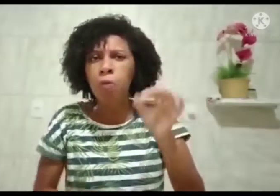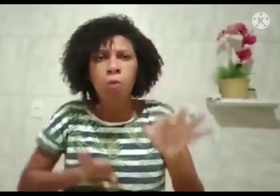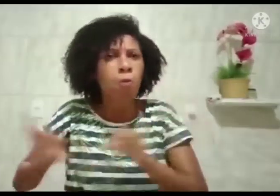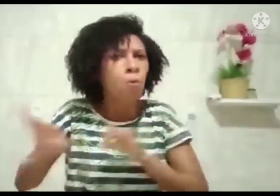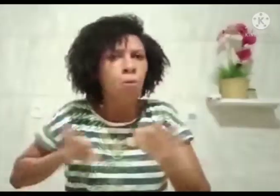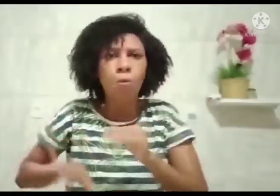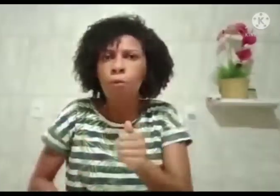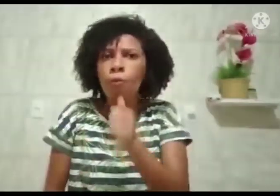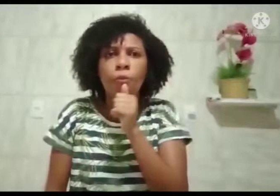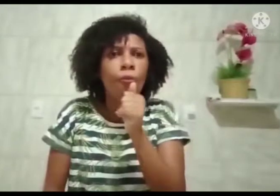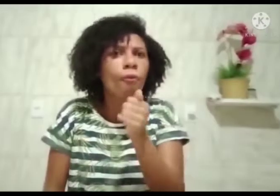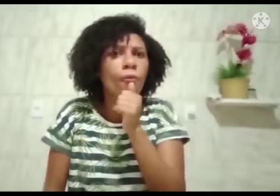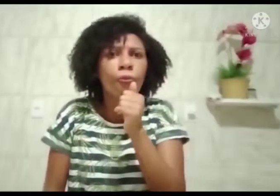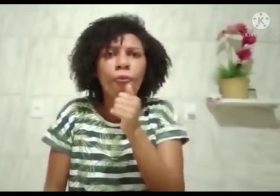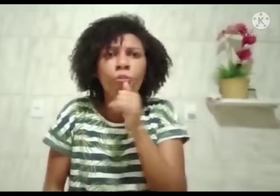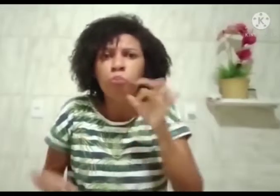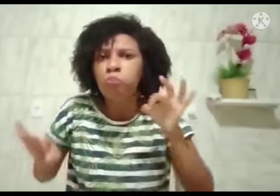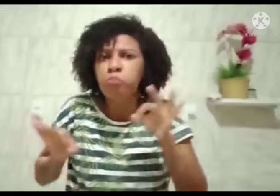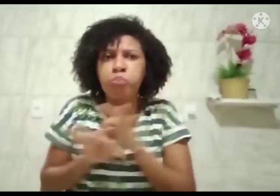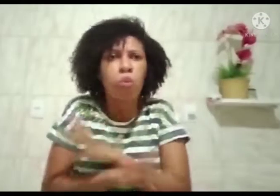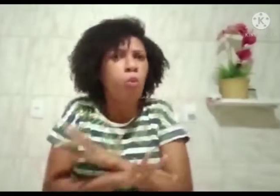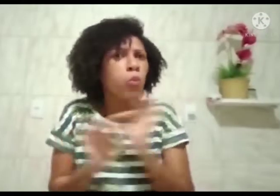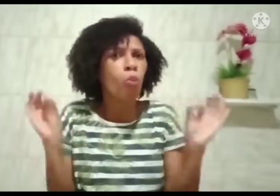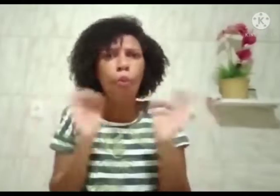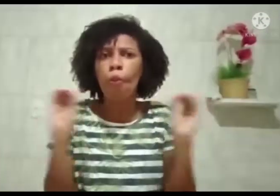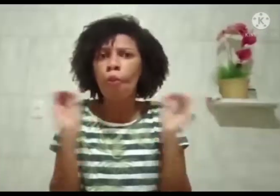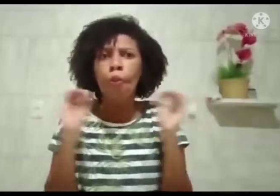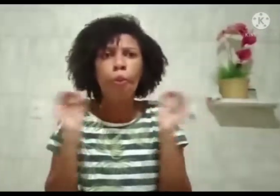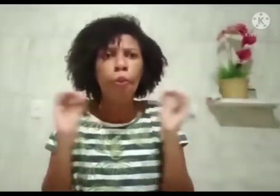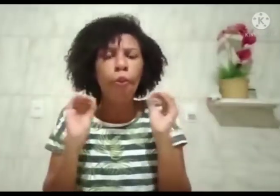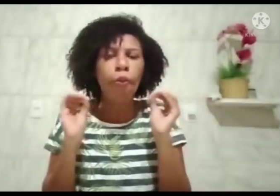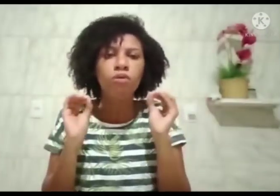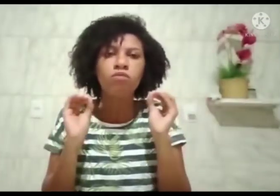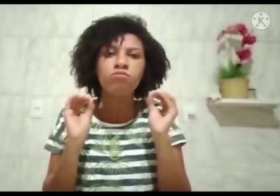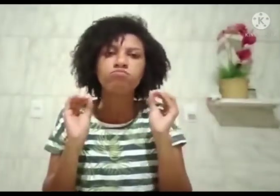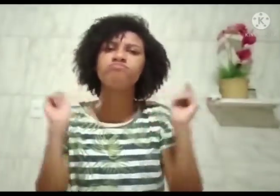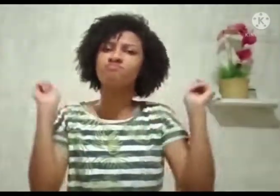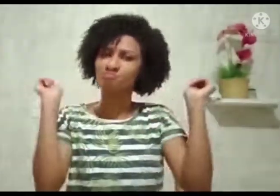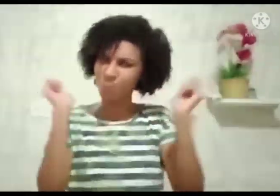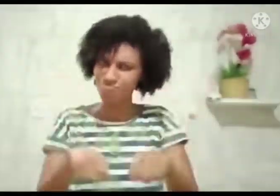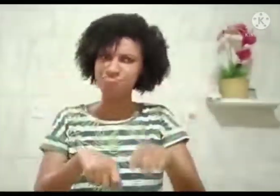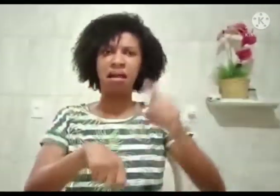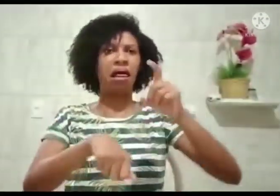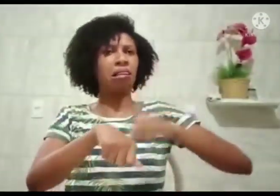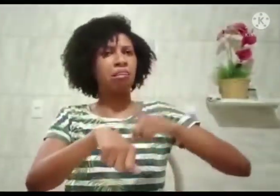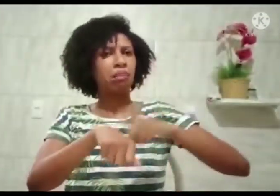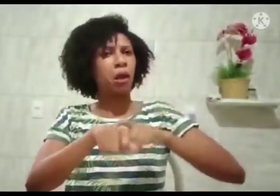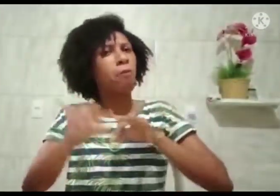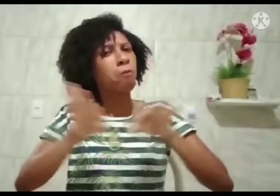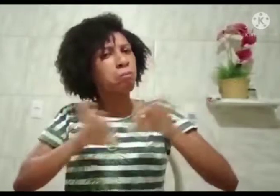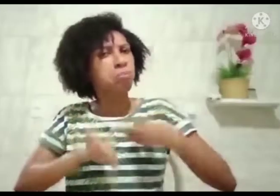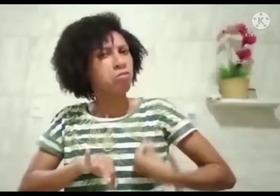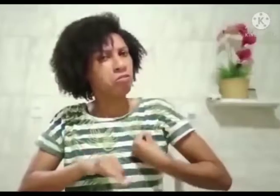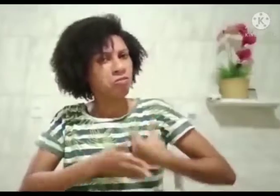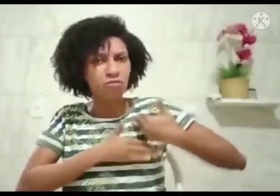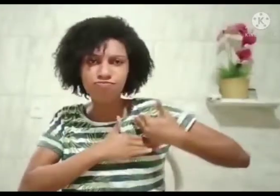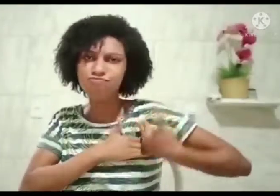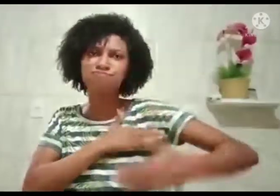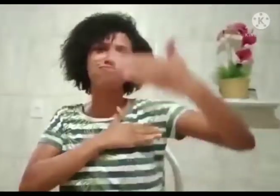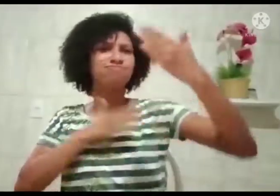Mas existem pessoas que ainda não estão preparadas, não estão prontas. Elas precisam desse